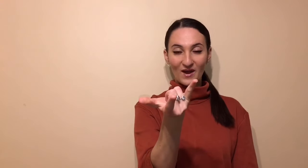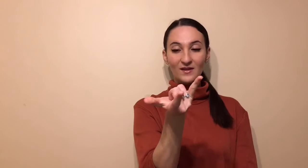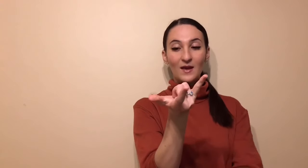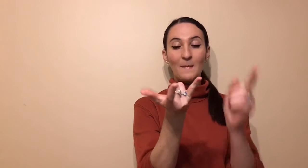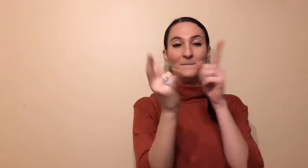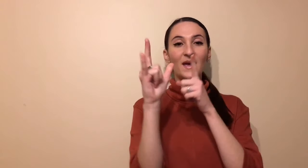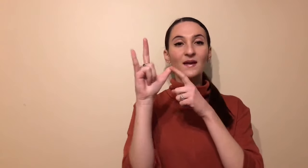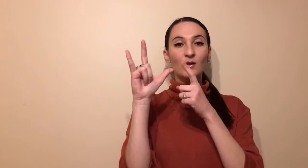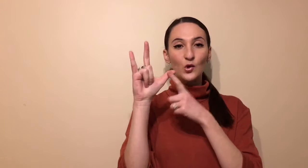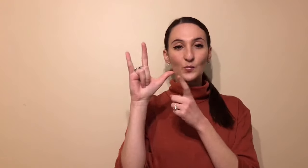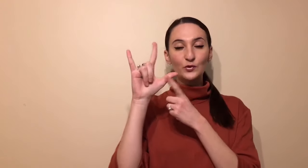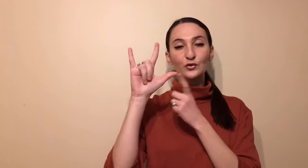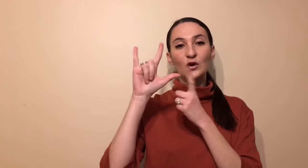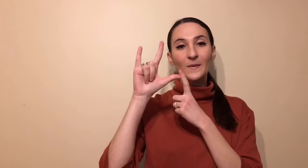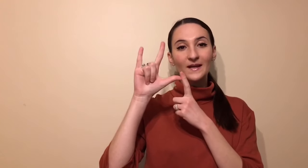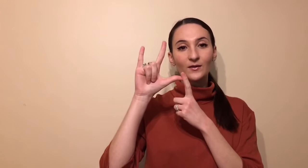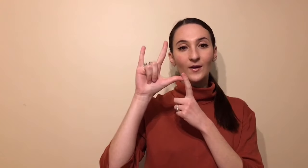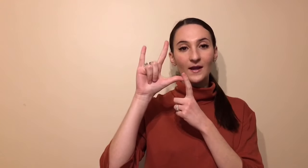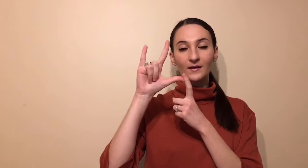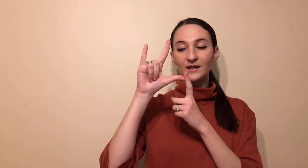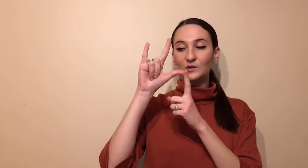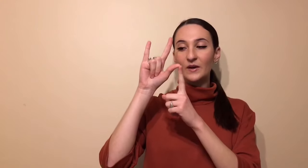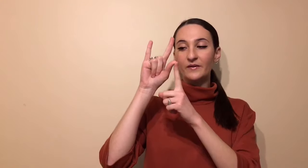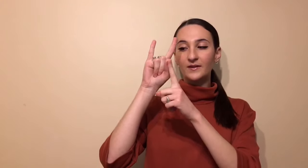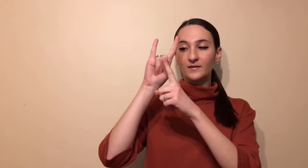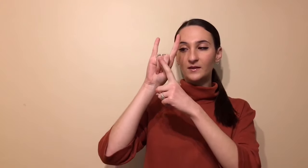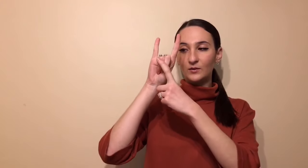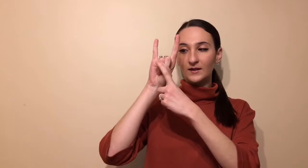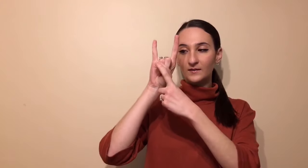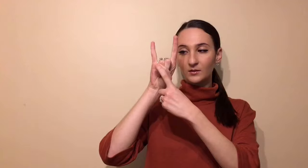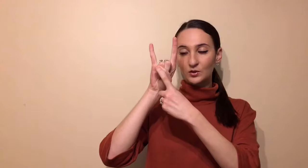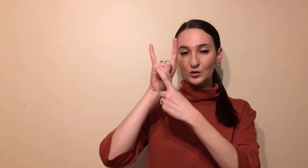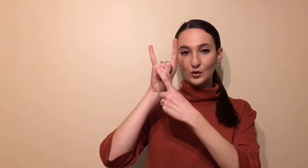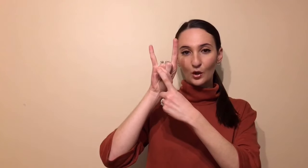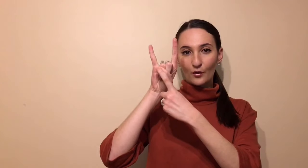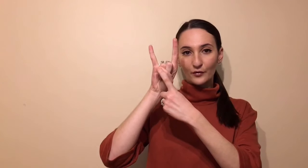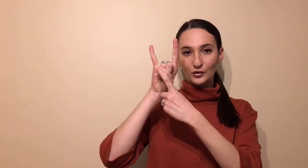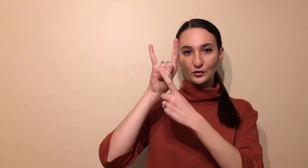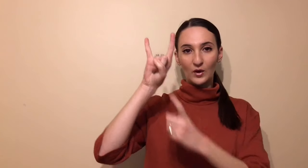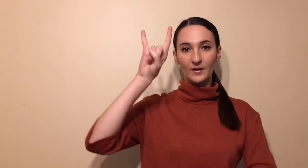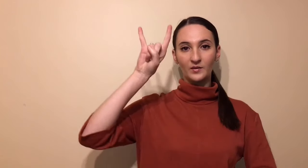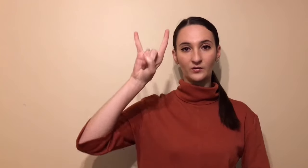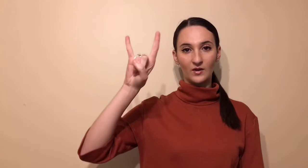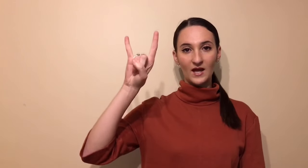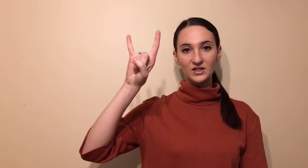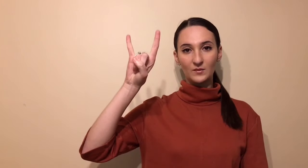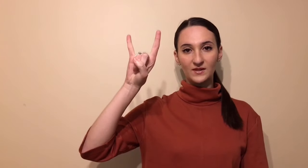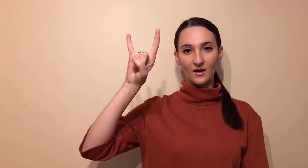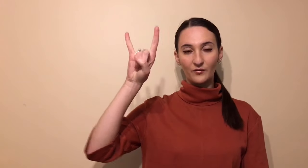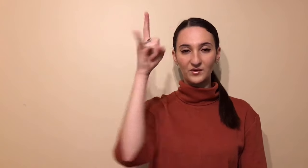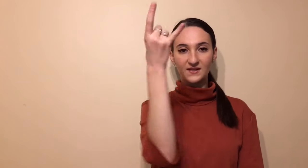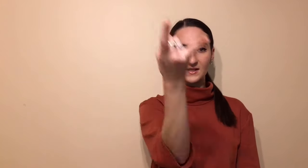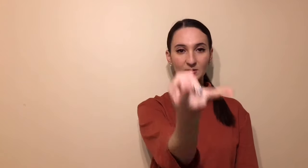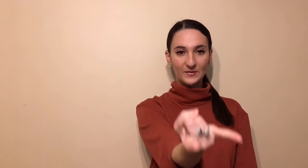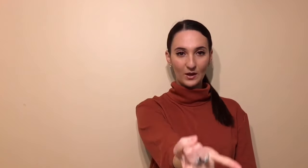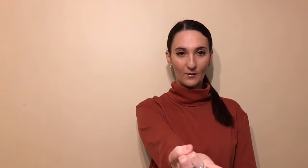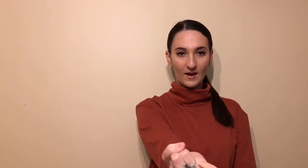mais le pouce ne doit pas être en l'air. Il doit être sur vos autres doigts. H comme ça. Pensez Spiderman.